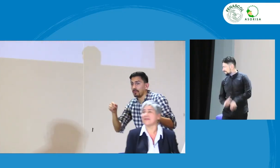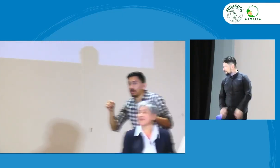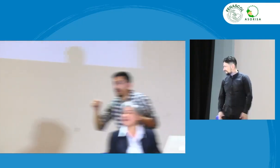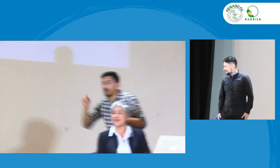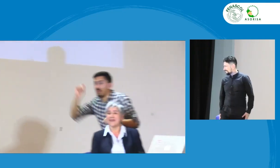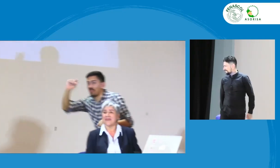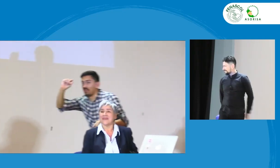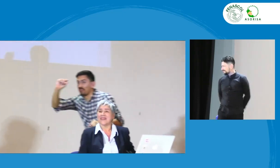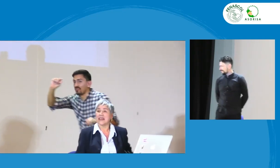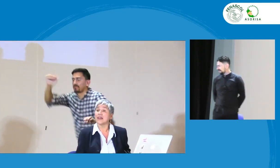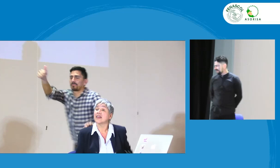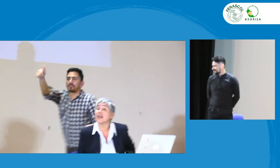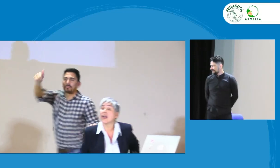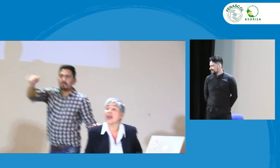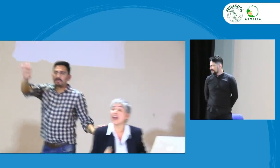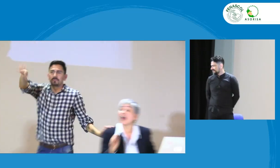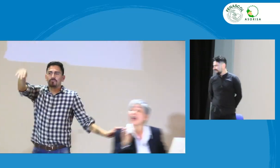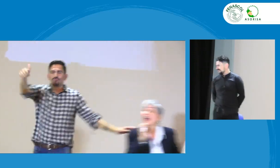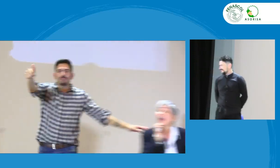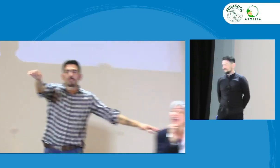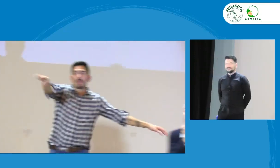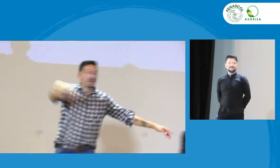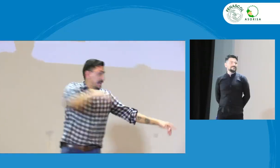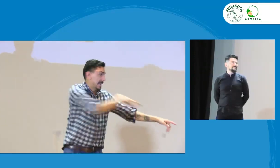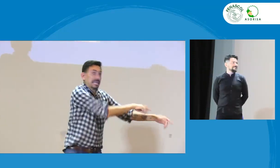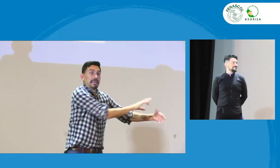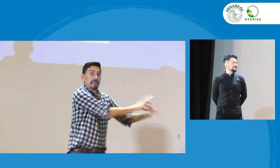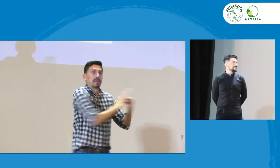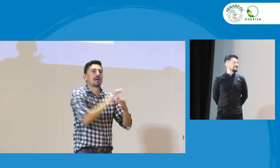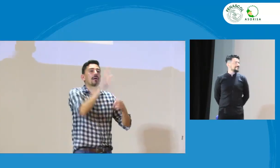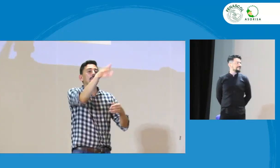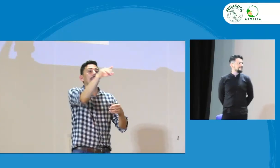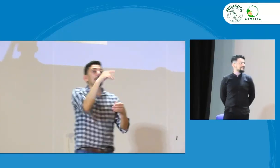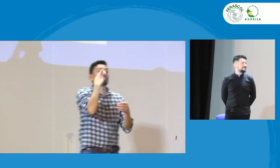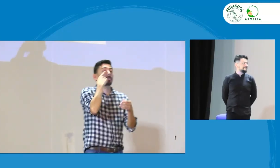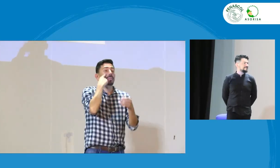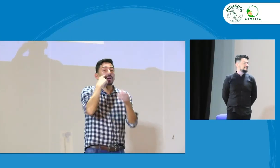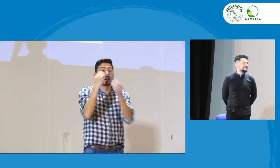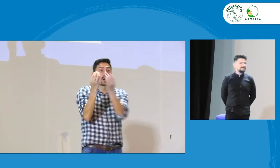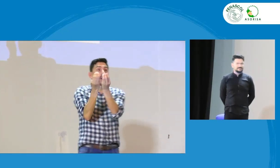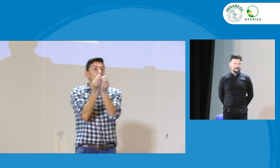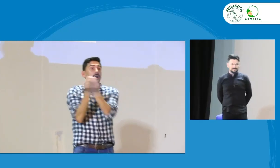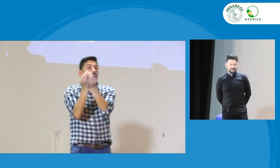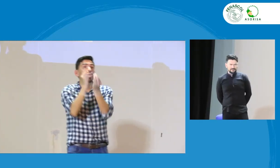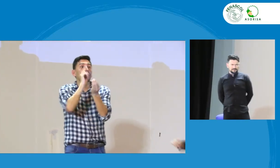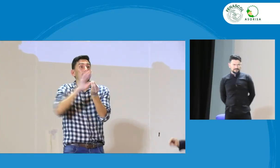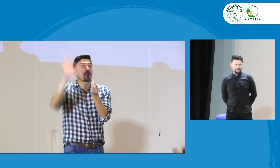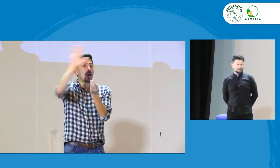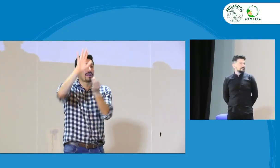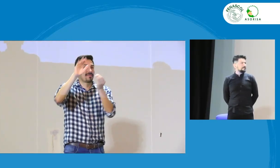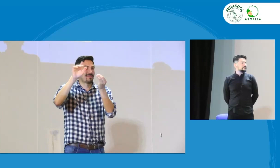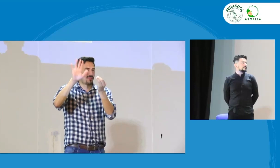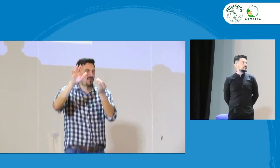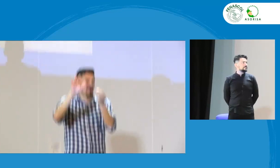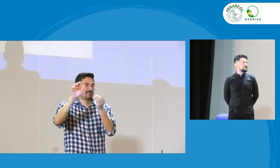Ok, perfecto. Entonces, en relación a lo que dice Luzmari, el Consejo Nacional de Planeación Lingüística,